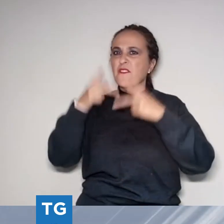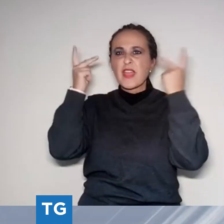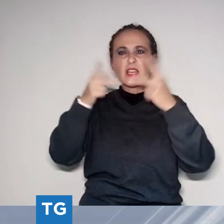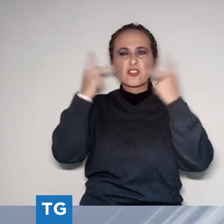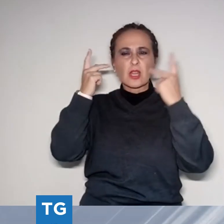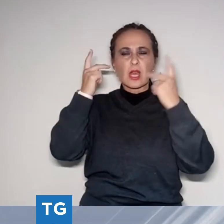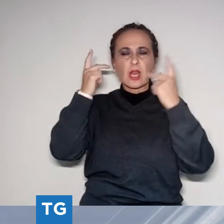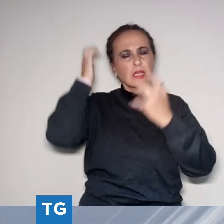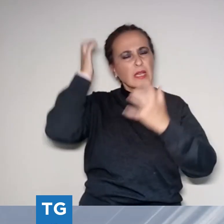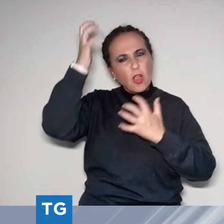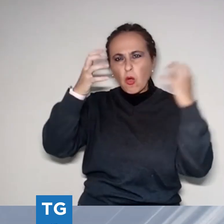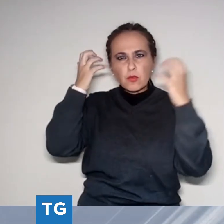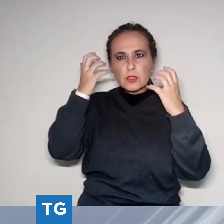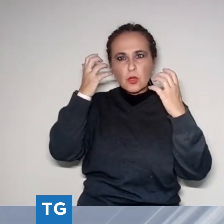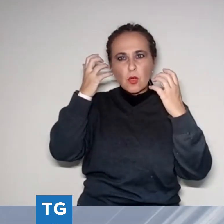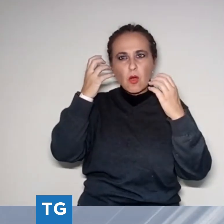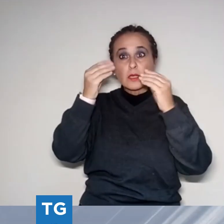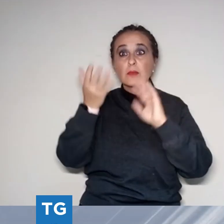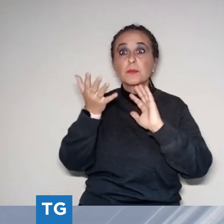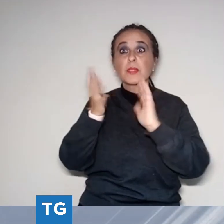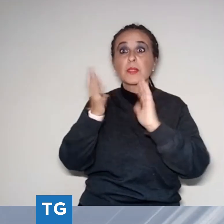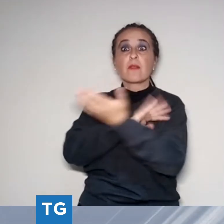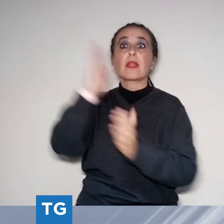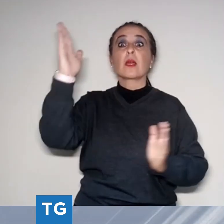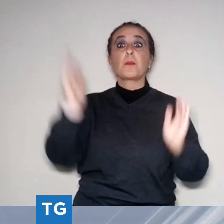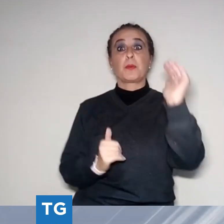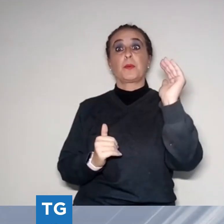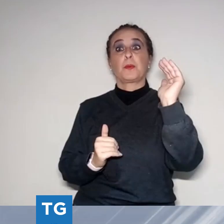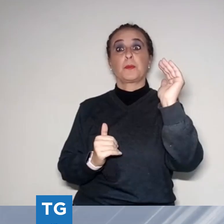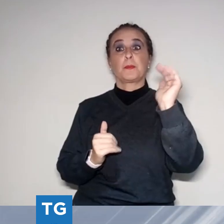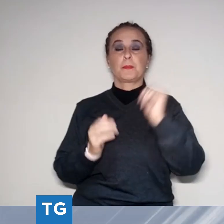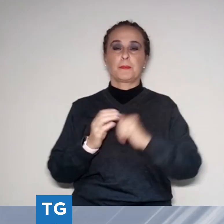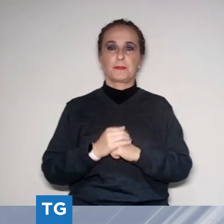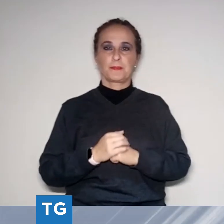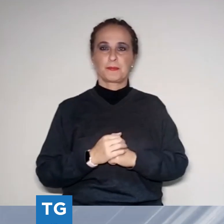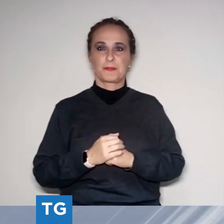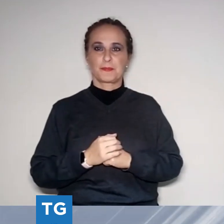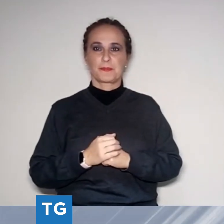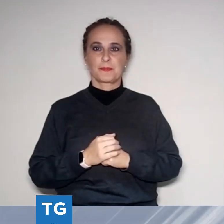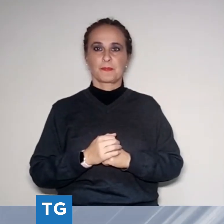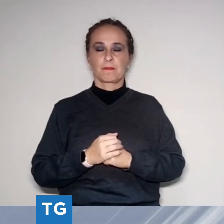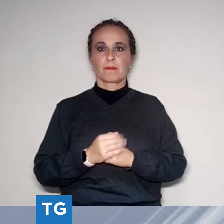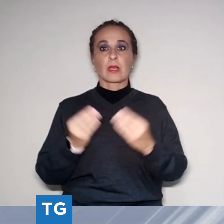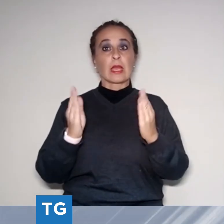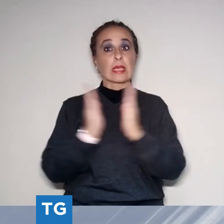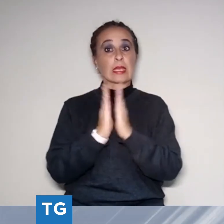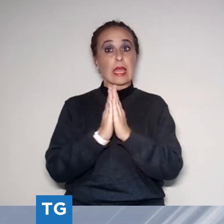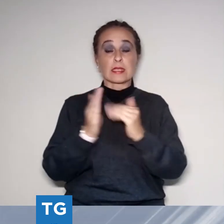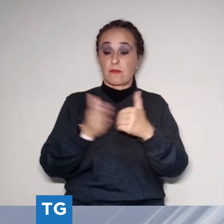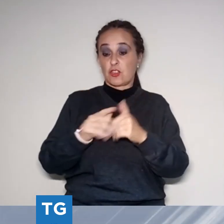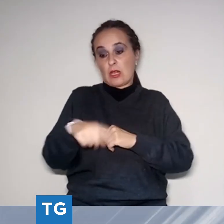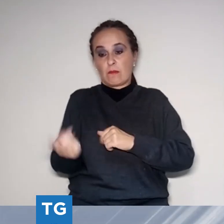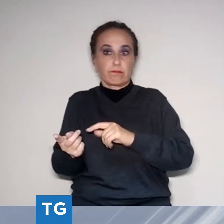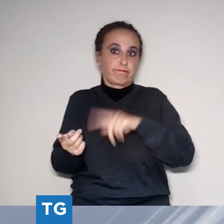rappresentano le donne viste da una donna. Accanto alla chiesa le due sale del Chiostro, quella dei Putti e quella del